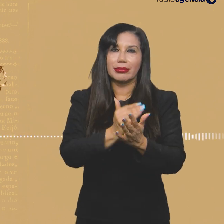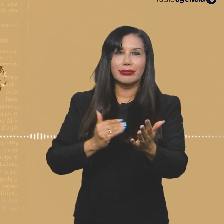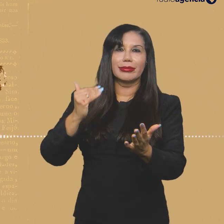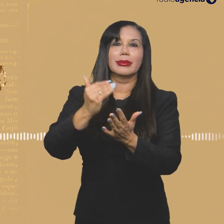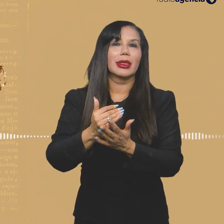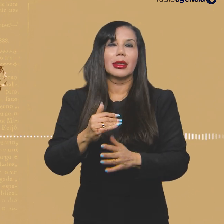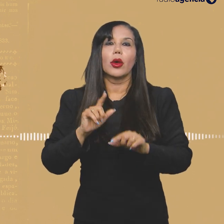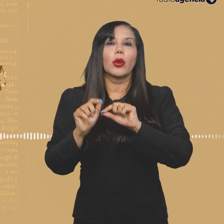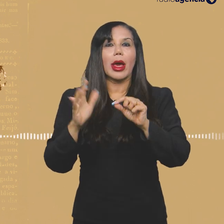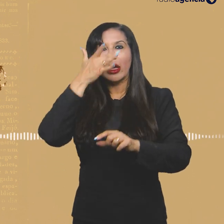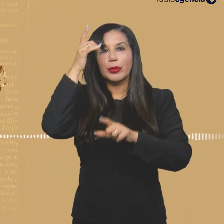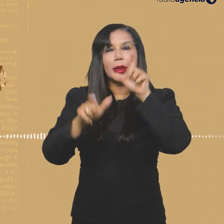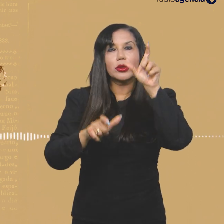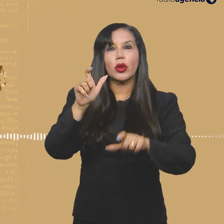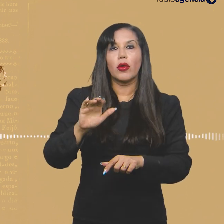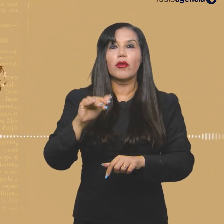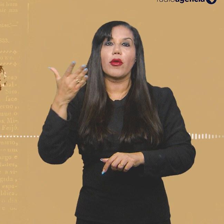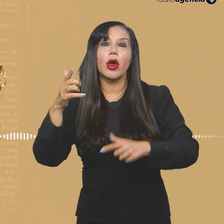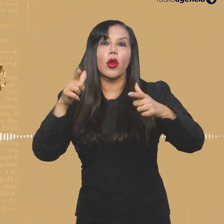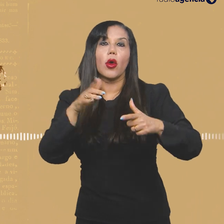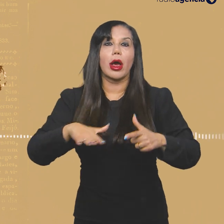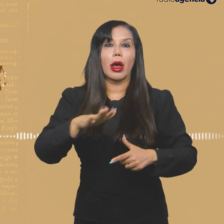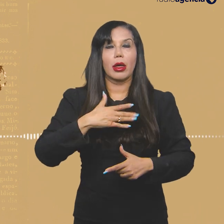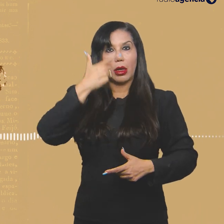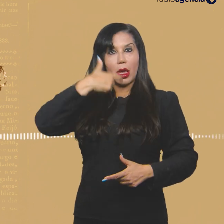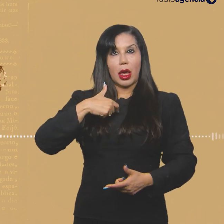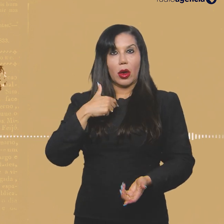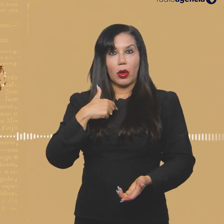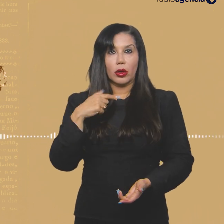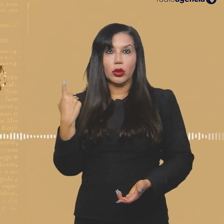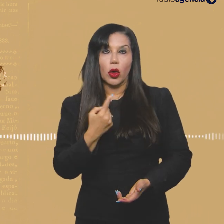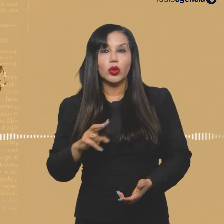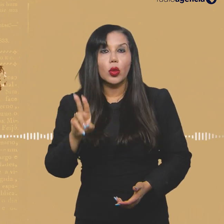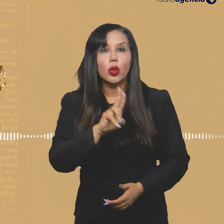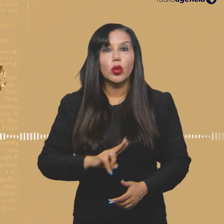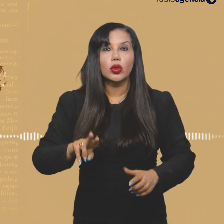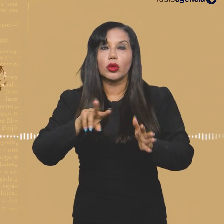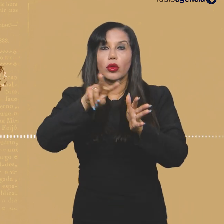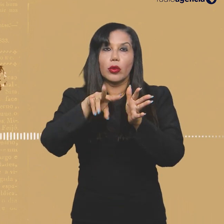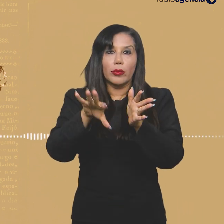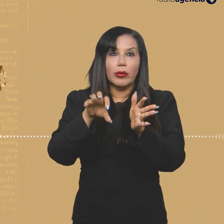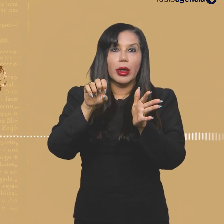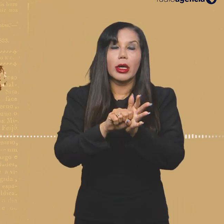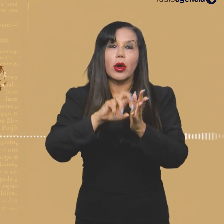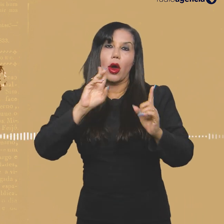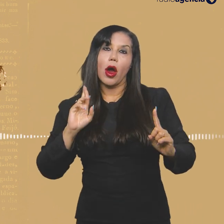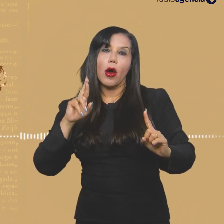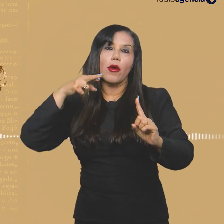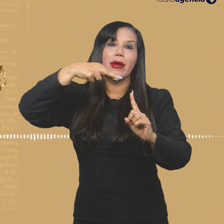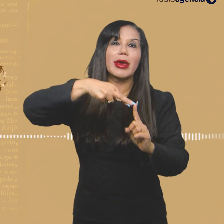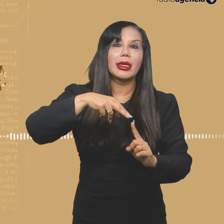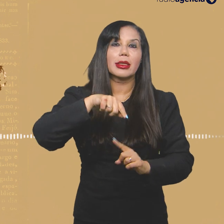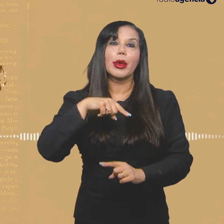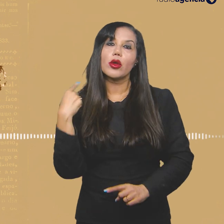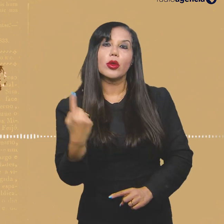território, mas que extrapola, por exemplo, para pessoas que estão fora do território, como no meu caso. E a gente usa esse veículo como